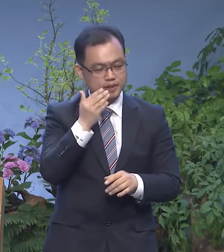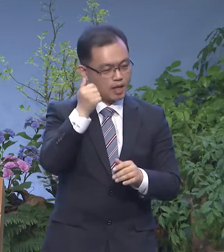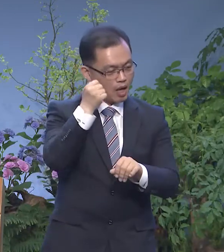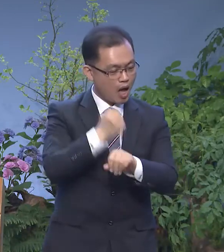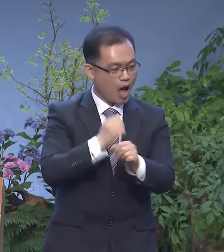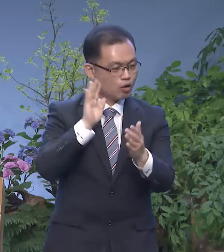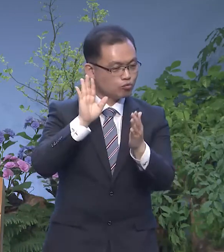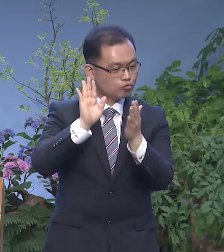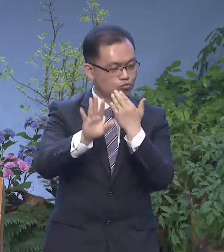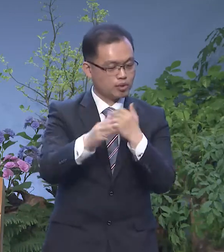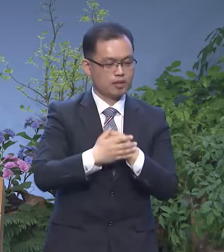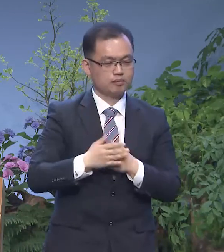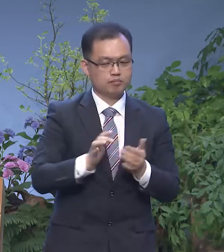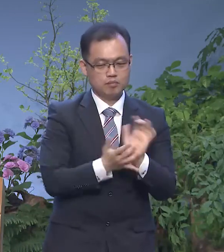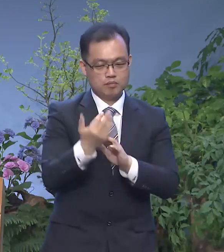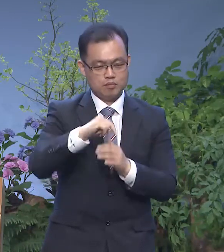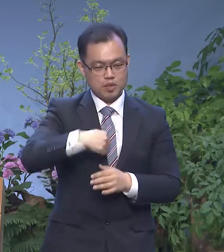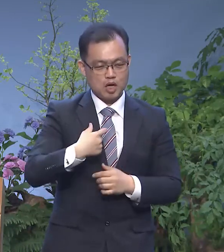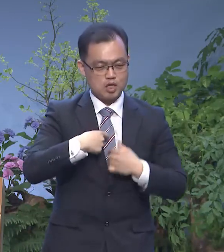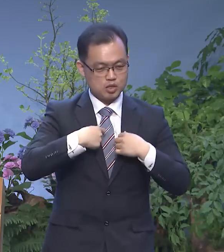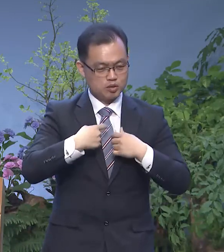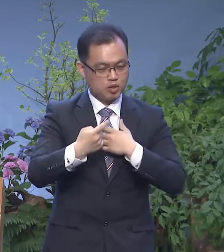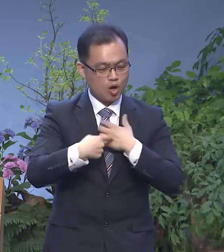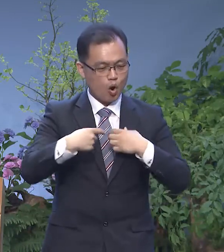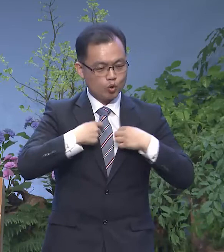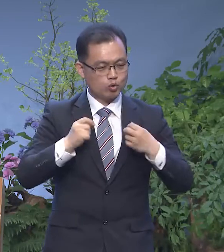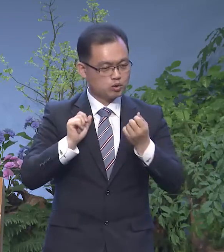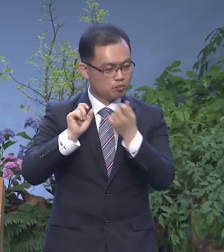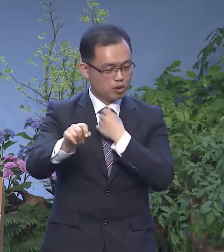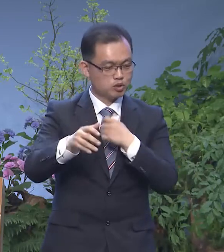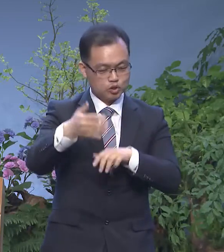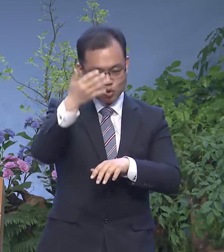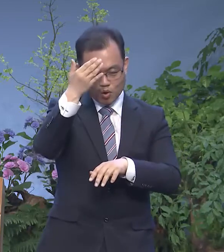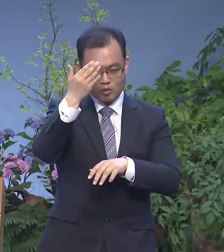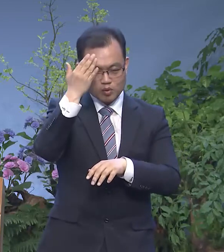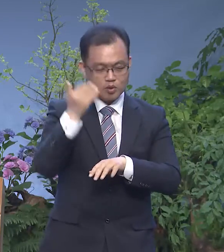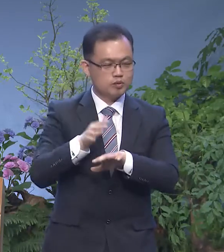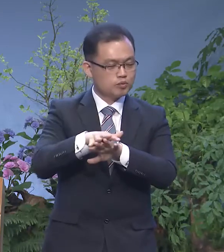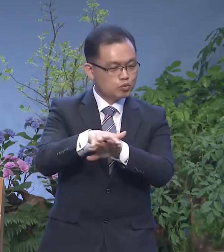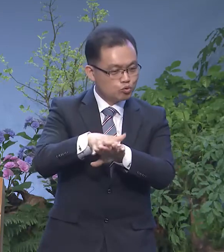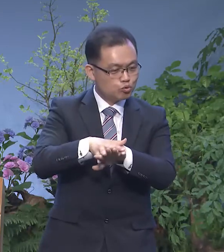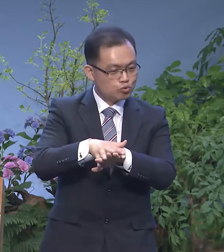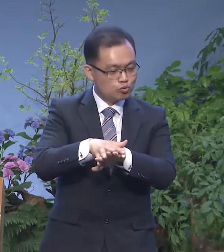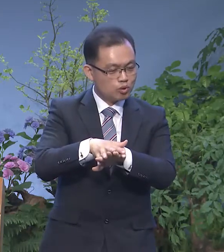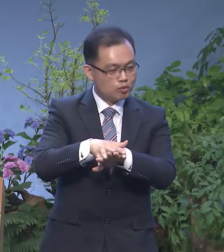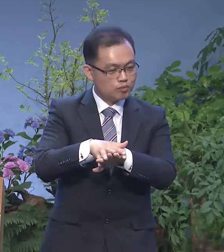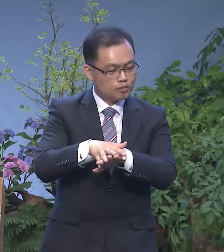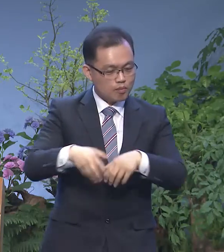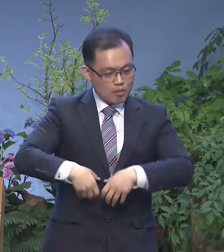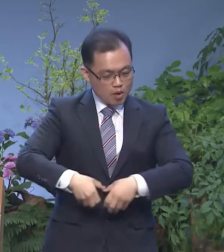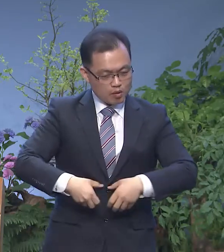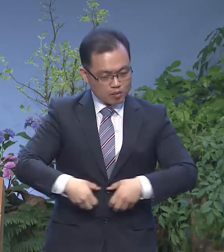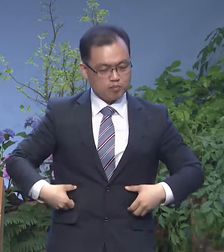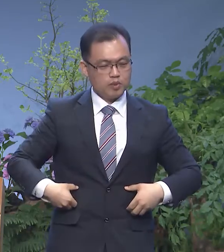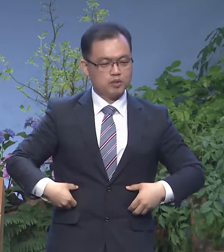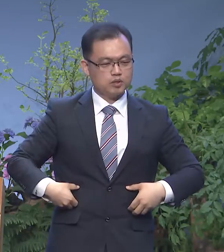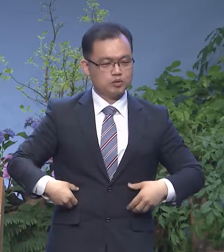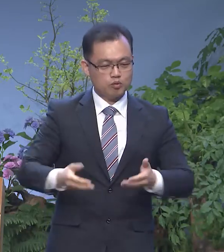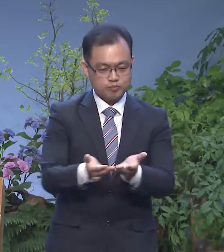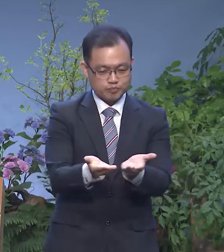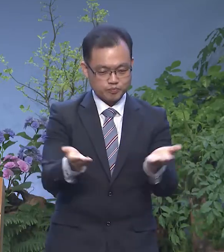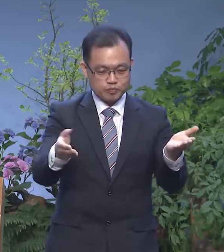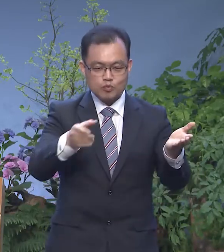있던 겉옷을 벗으시고 수건을 허리에 두르시고 그리고 세수대야에 물을 떠서 제자들의 발 앞에